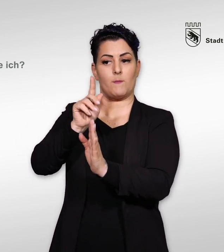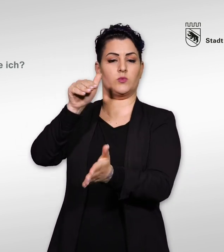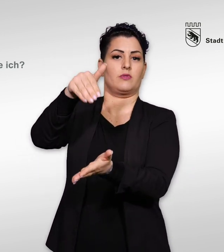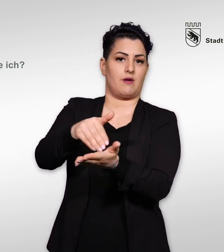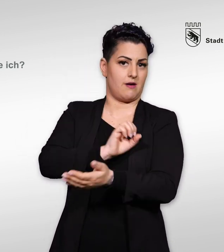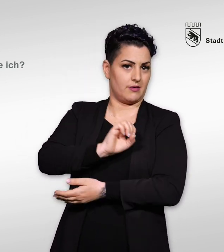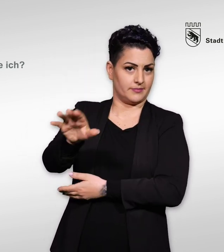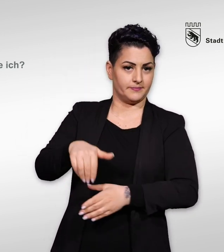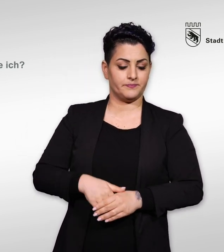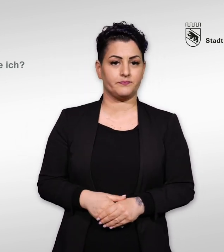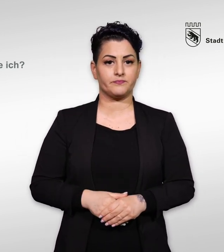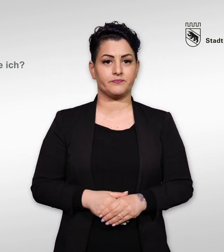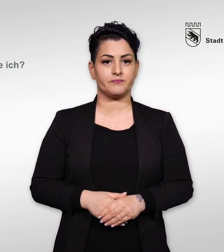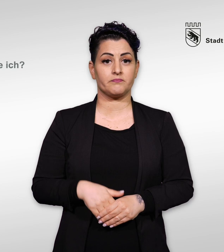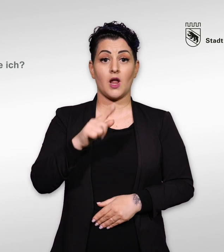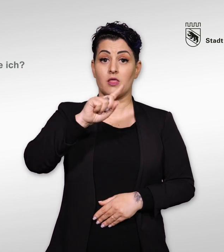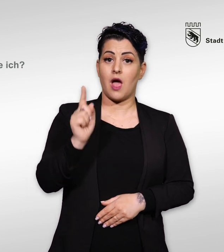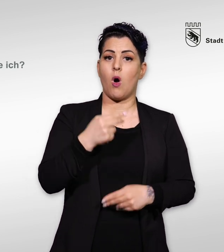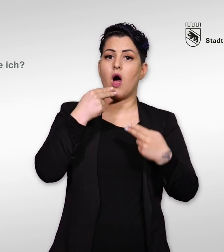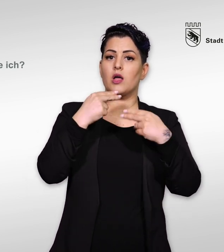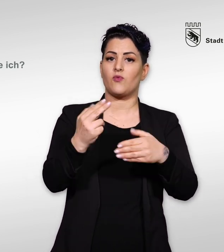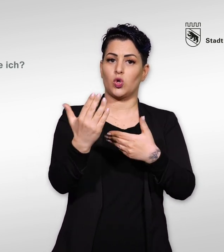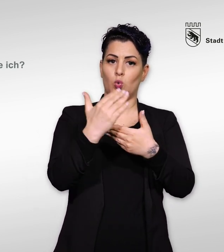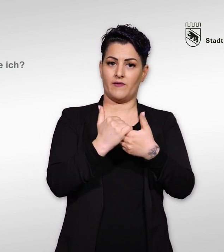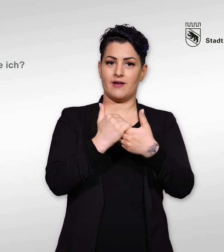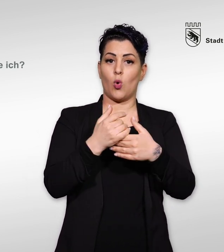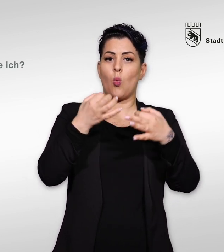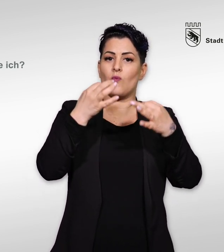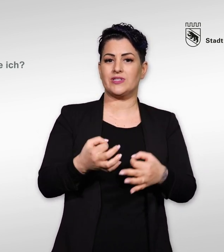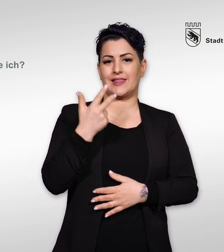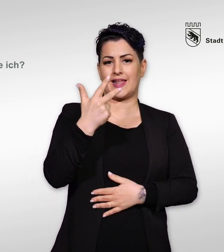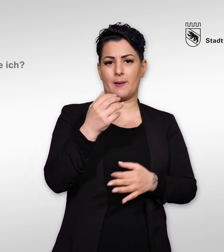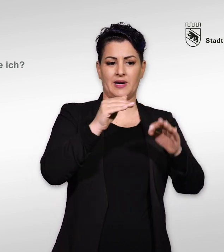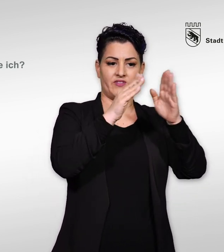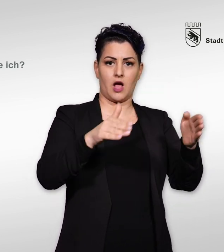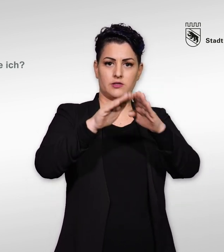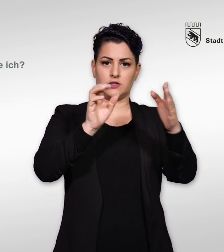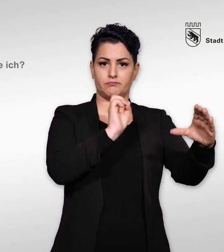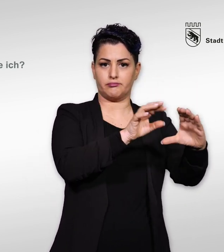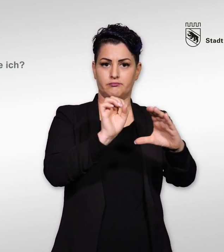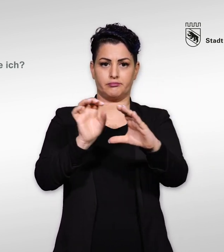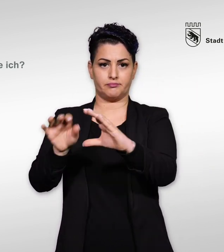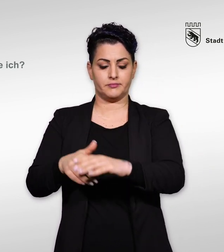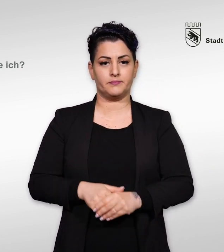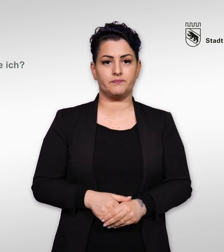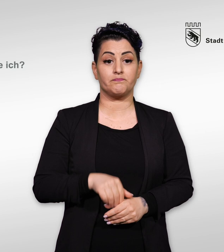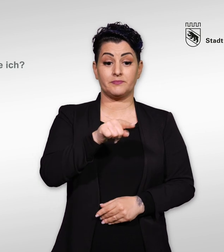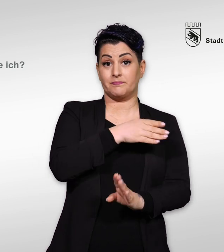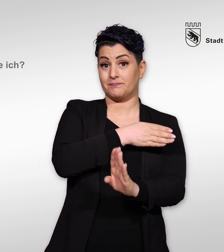Das Kuvert muss am Samstag vor dem Wahltag bei uns ankommen. Sie können Ihr Antwortkuvert auch in einen der drei